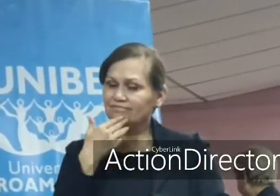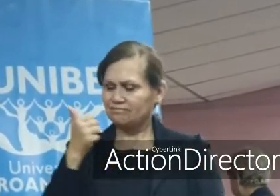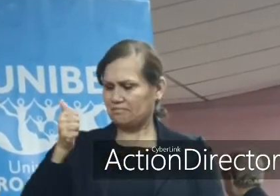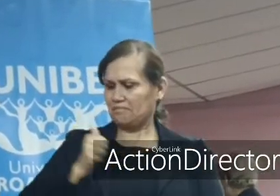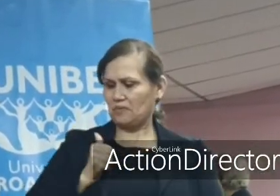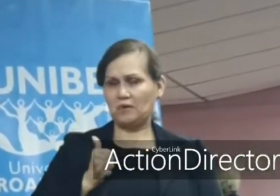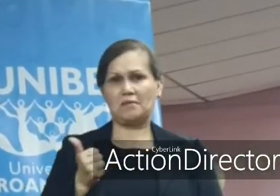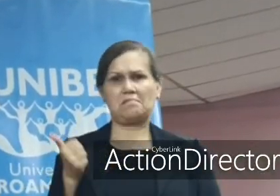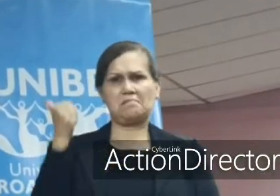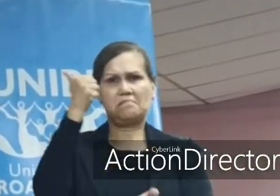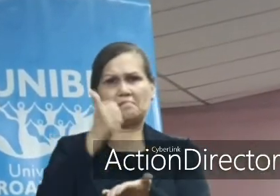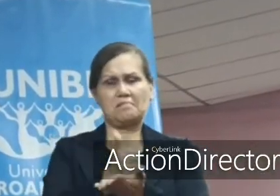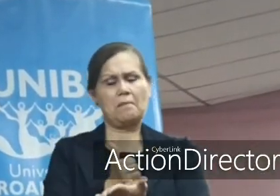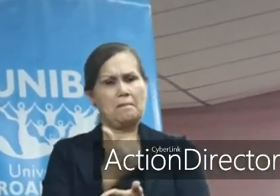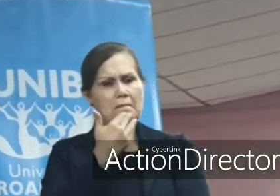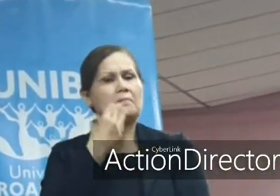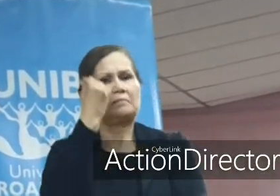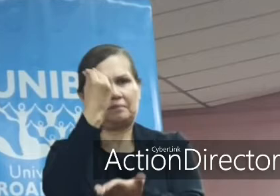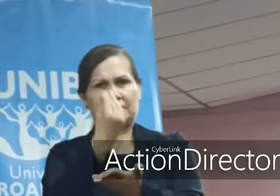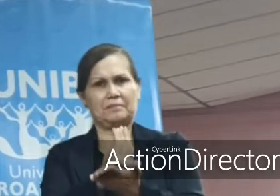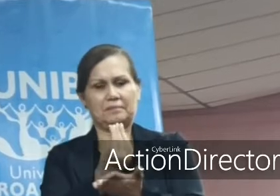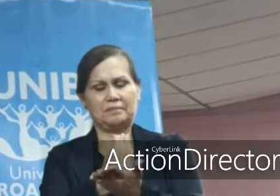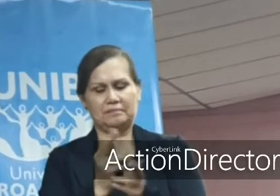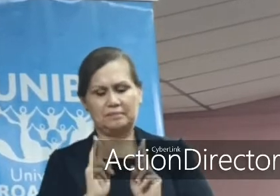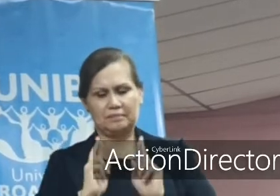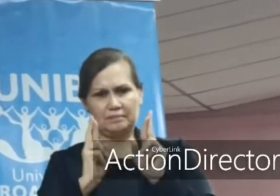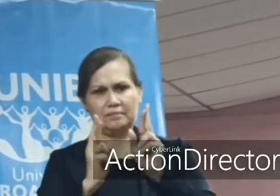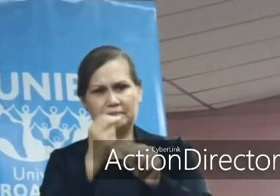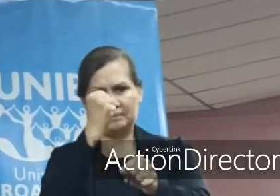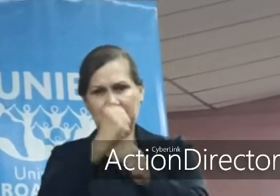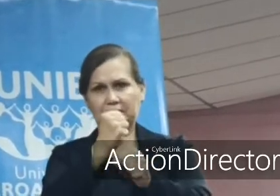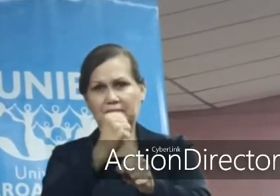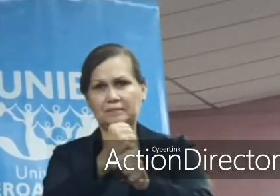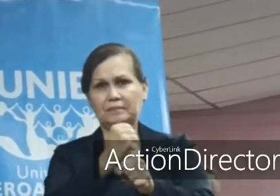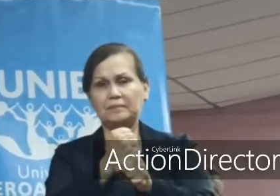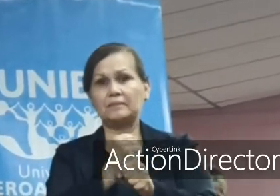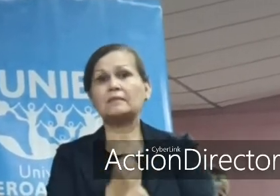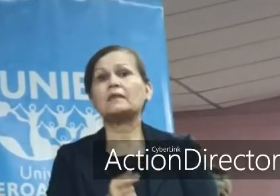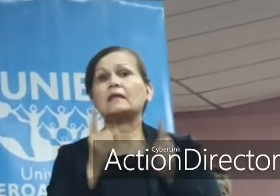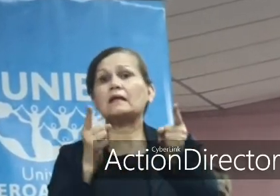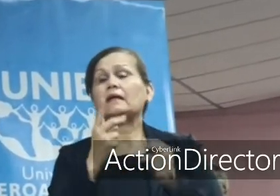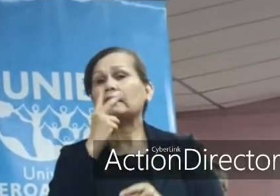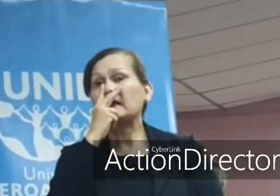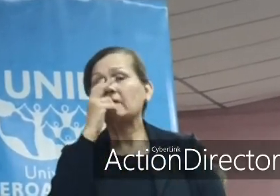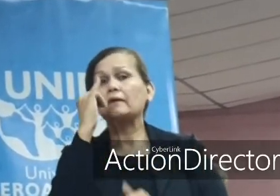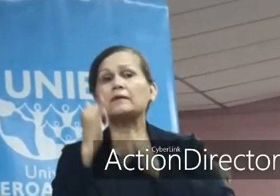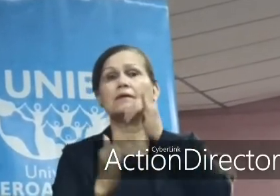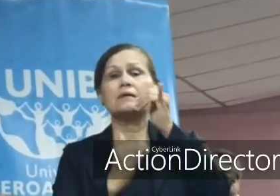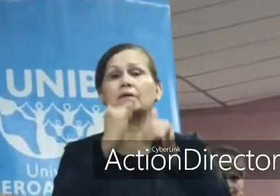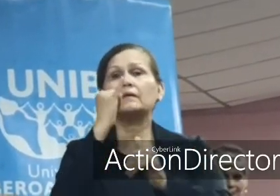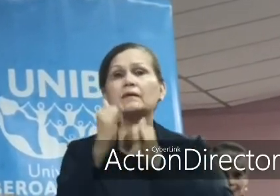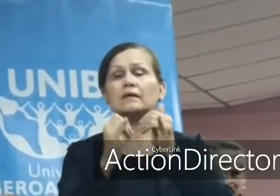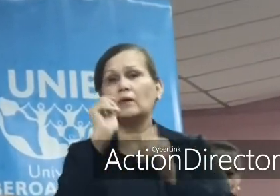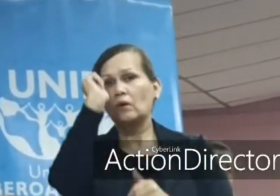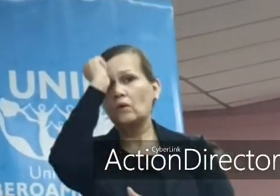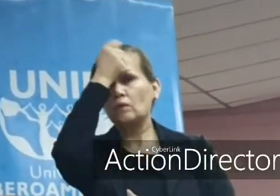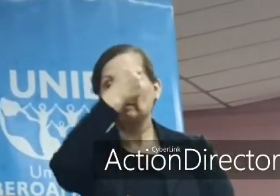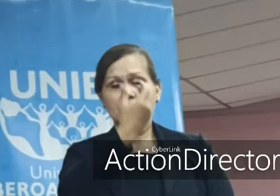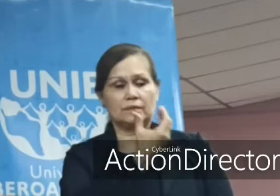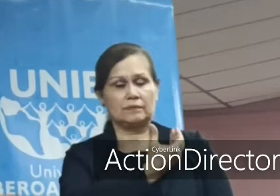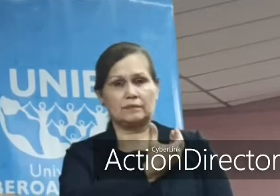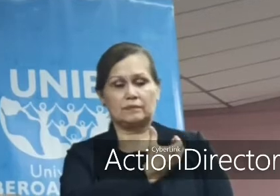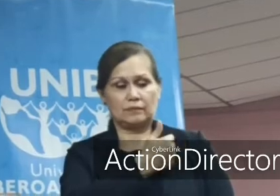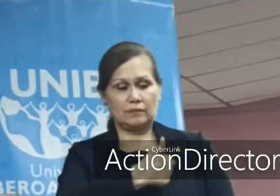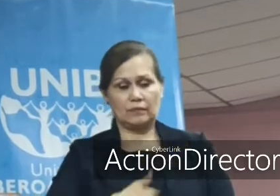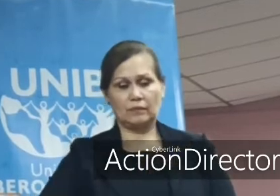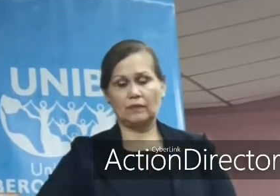femenina pise fuerte, pero está reflejado en su buen trabajo. También me quiero referir a la Universidad Nacional